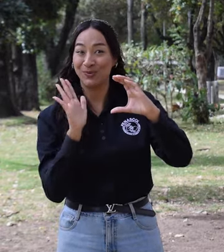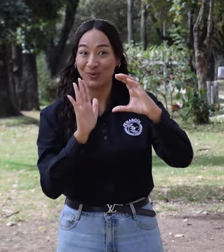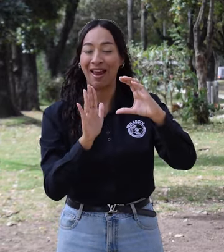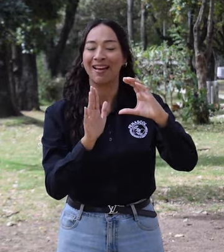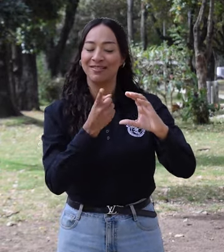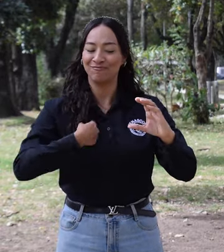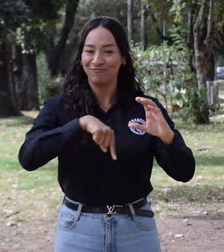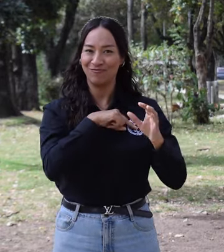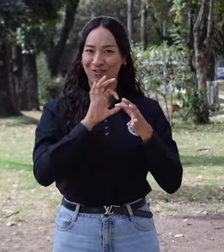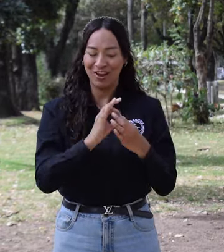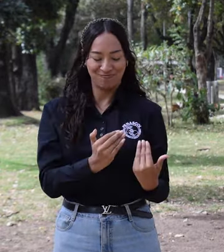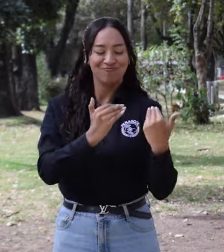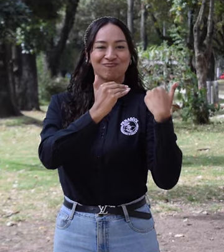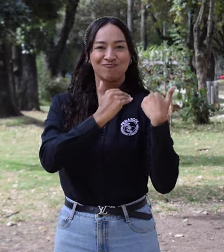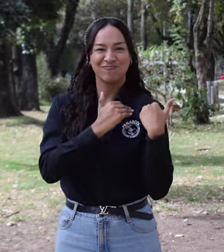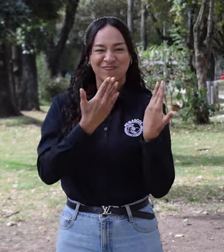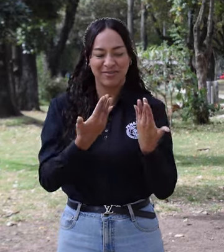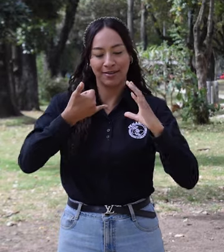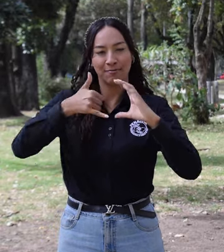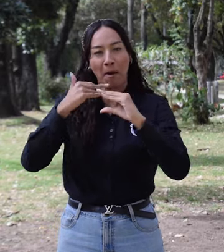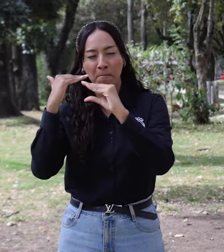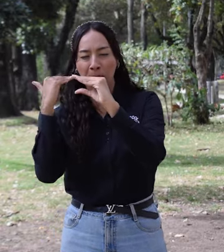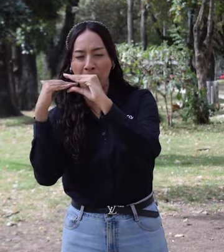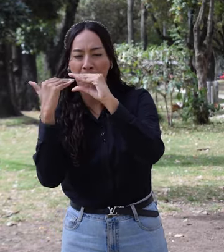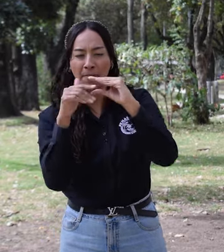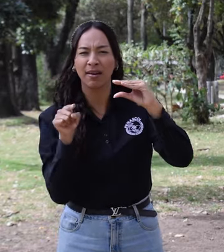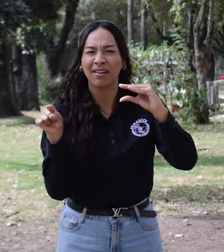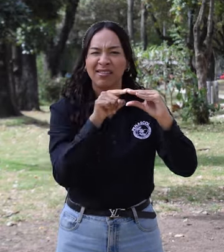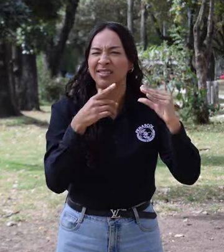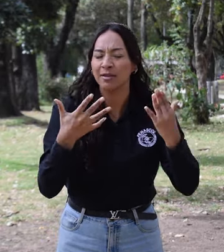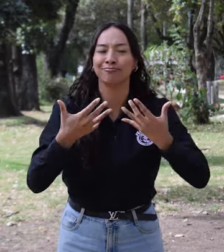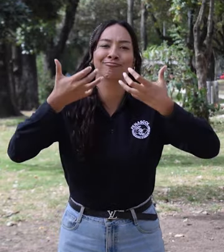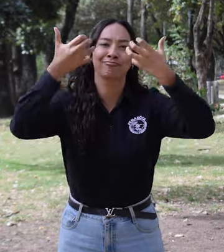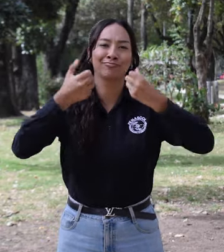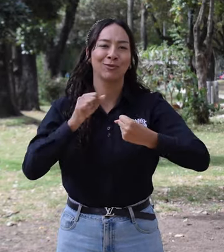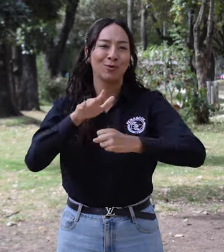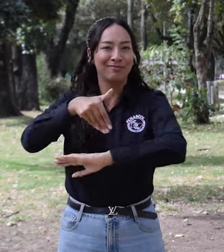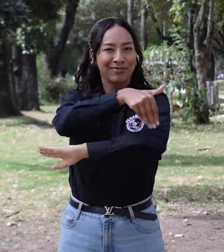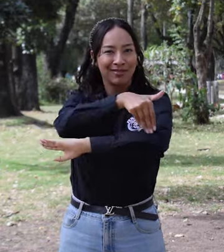escribiste en el formulario. 4. Allí, te indicaremos la dirección exacta del taller.